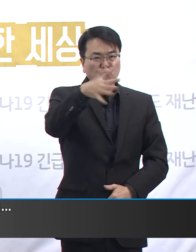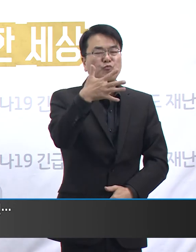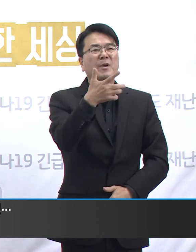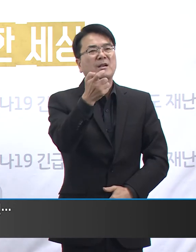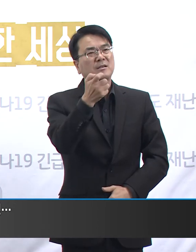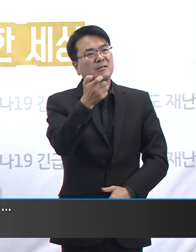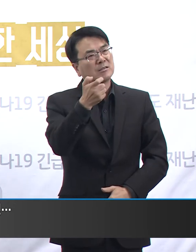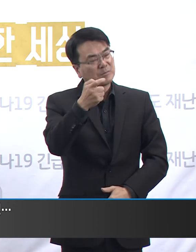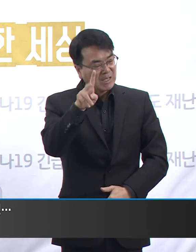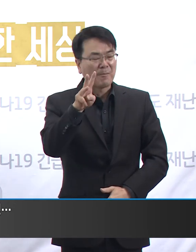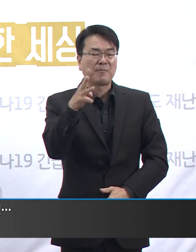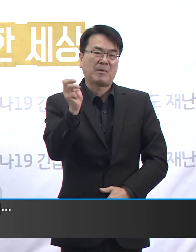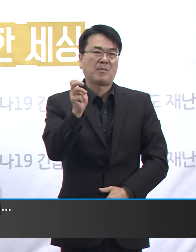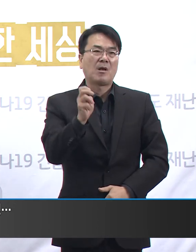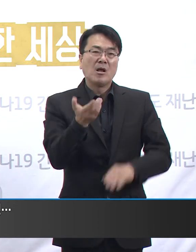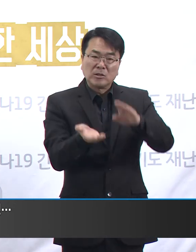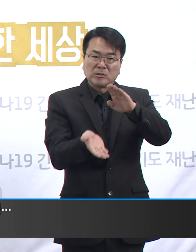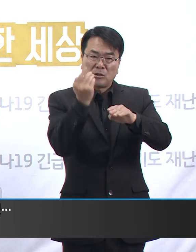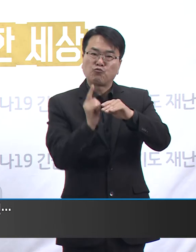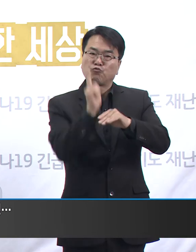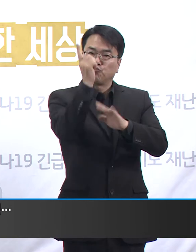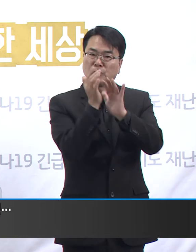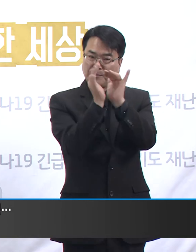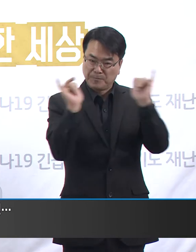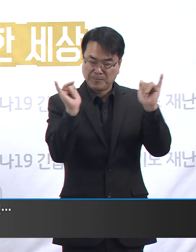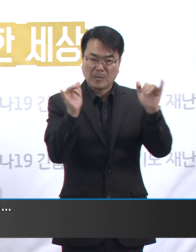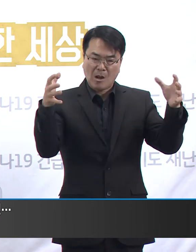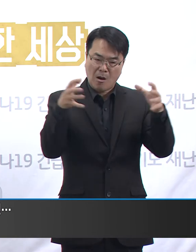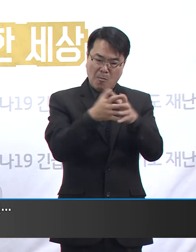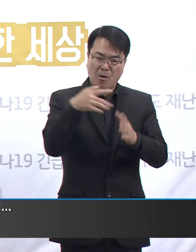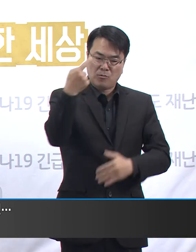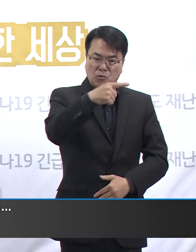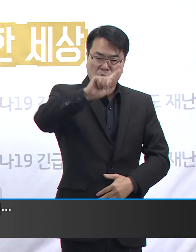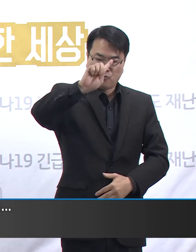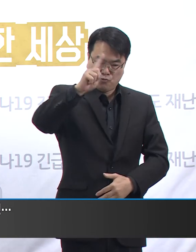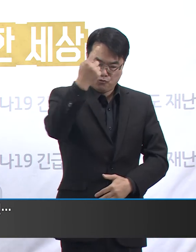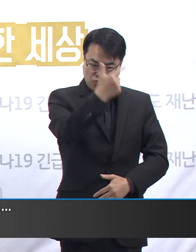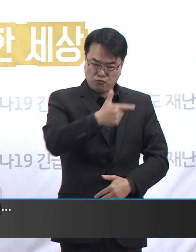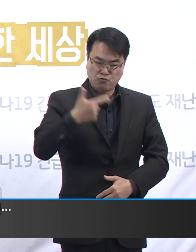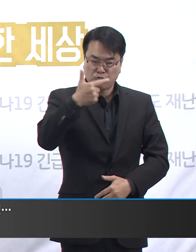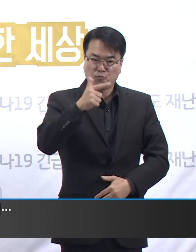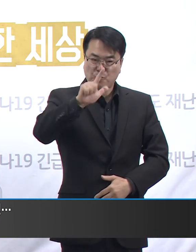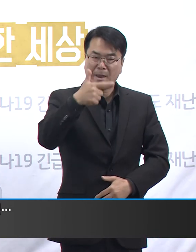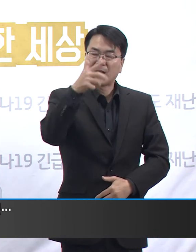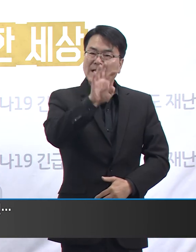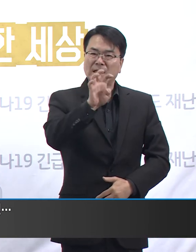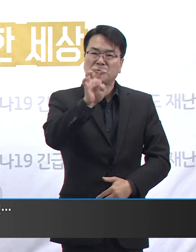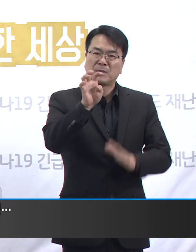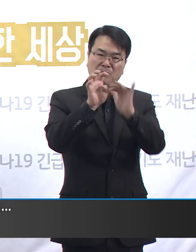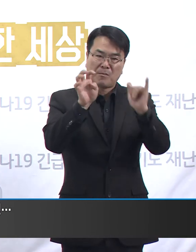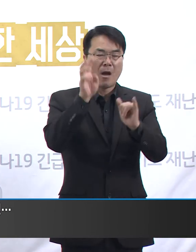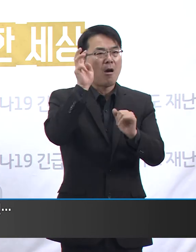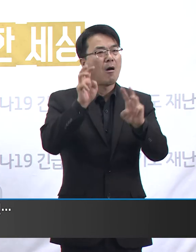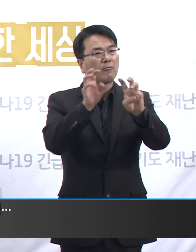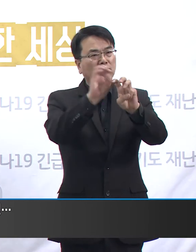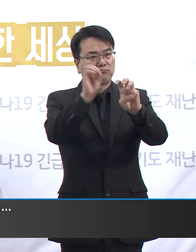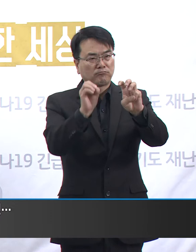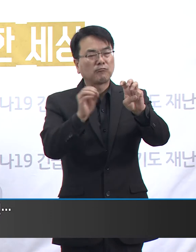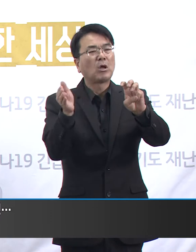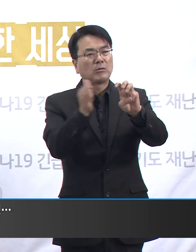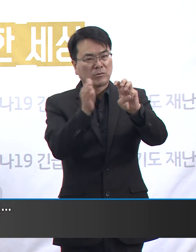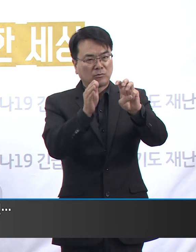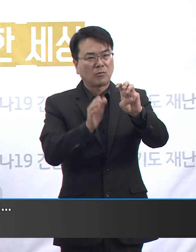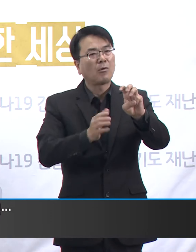60세 이상 감염자는 합계 1,640명으로 도내 확진자의 30.1%를